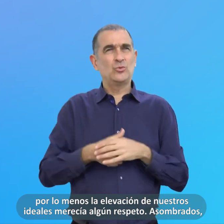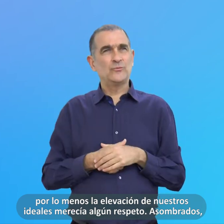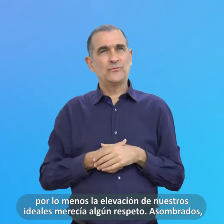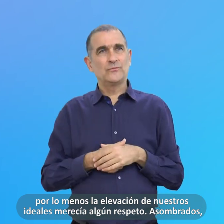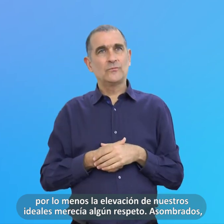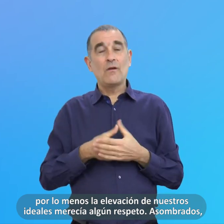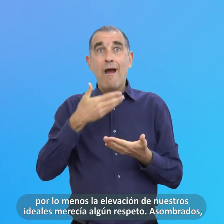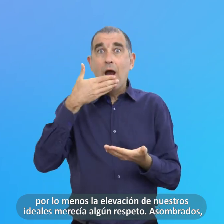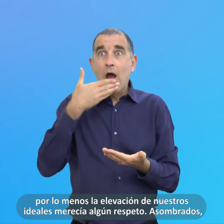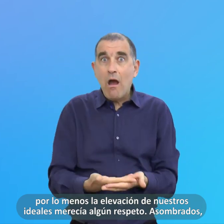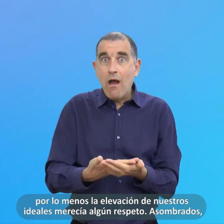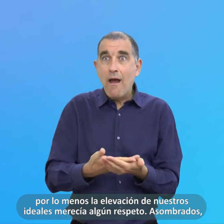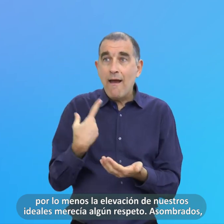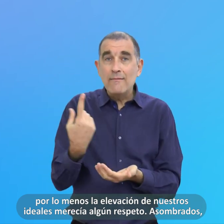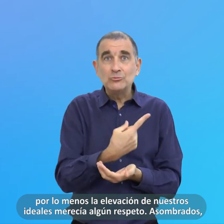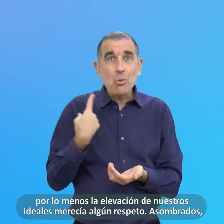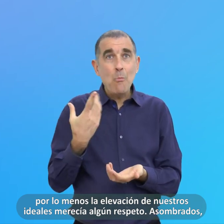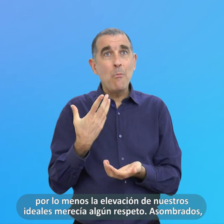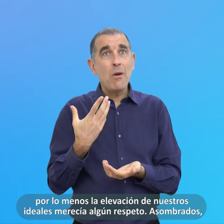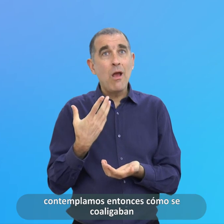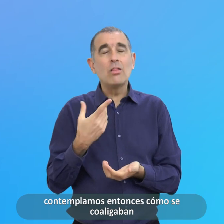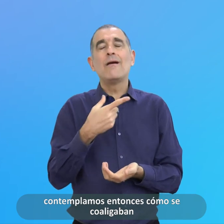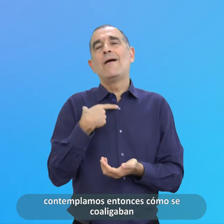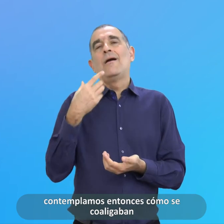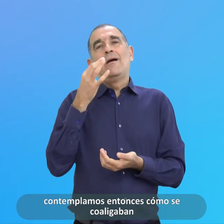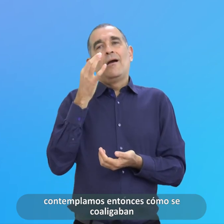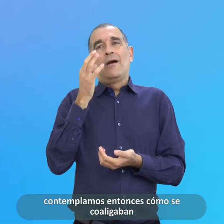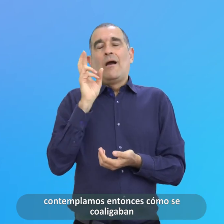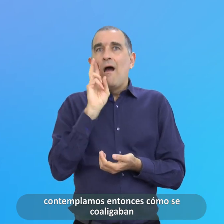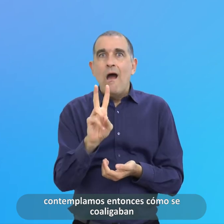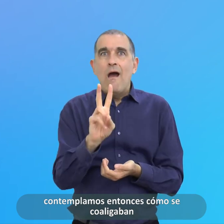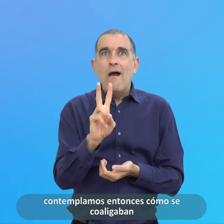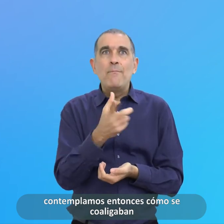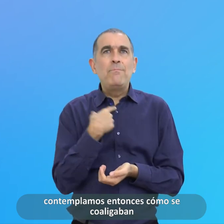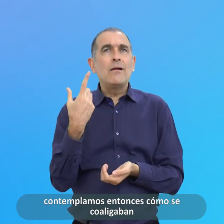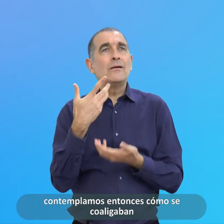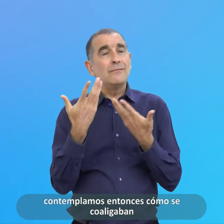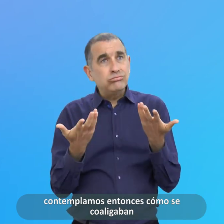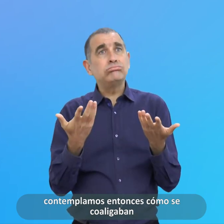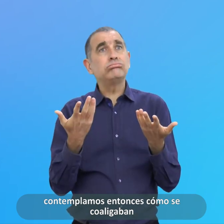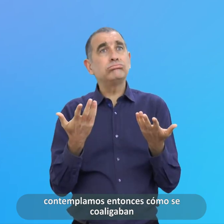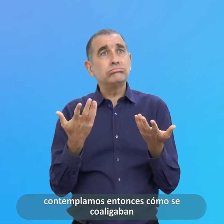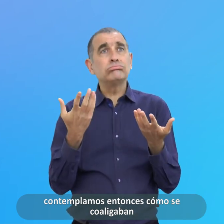Asombrados Contemplamos Entonces Como Se Coaligaban